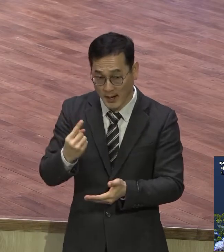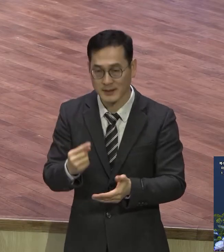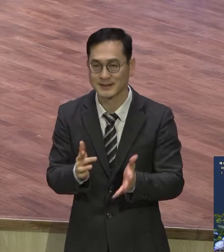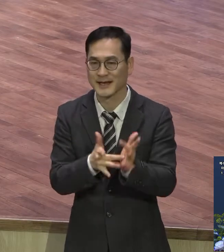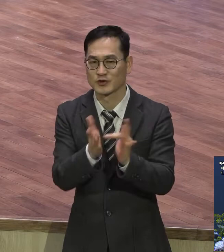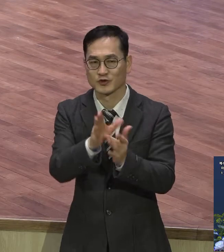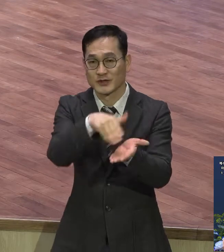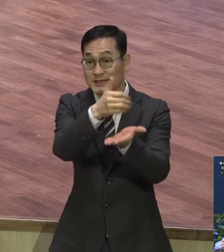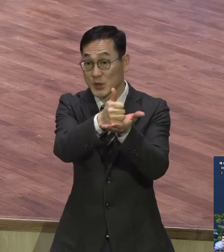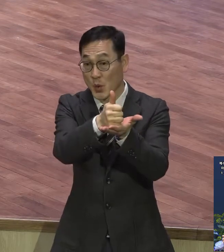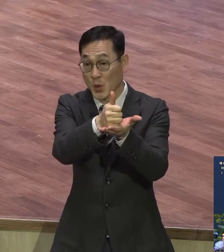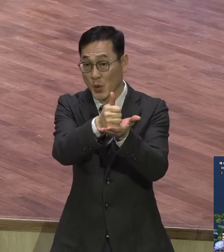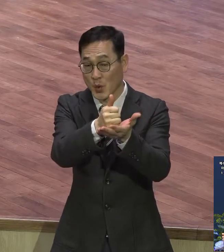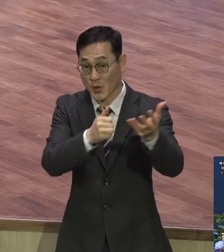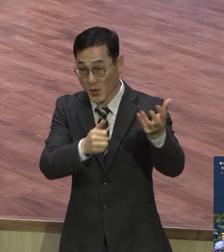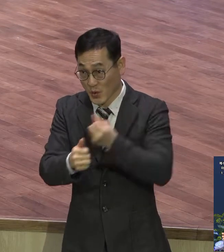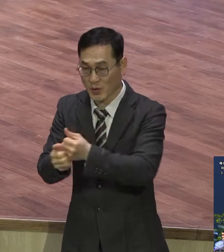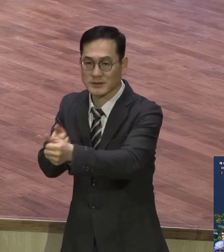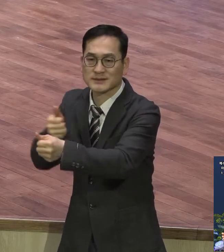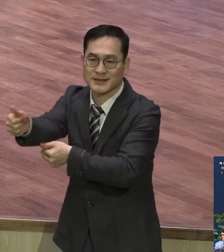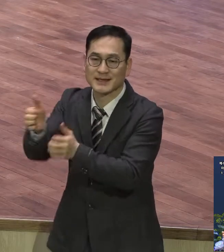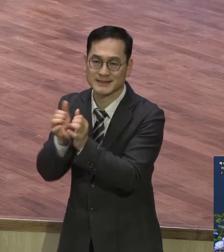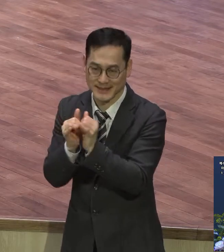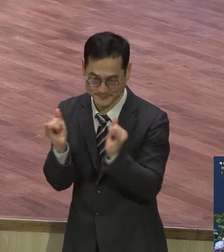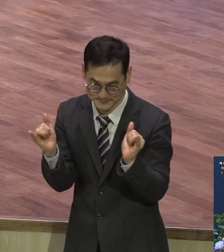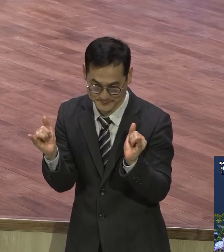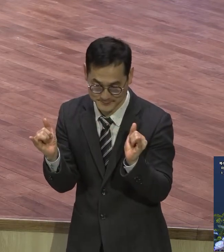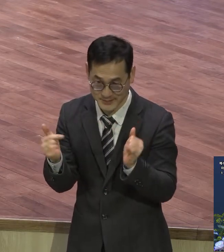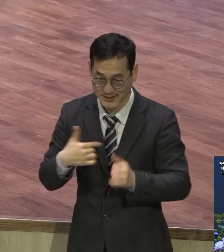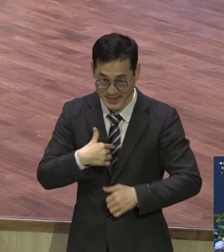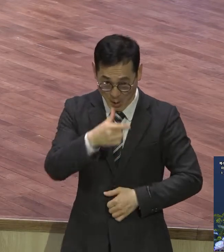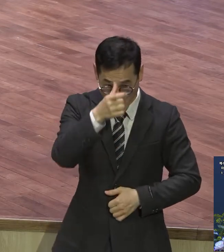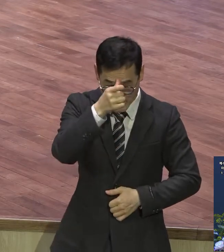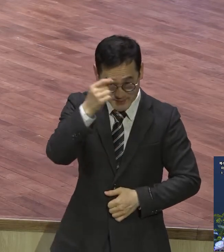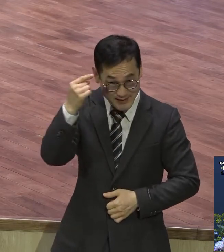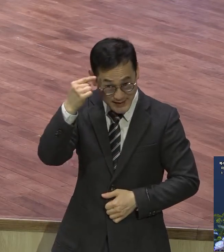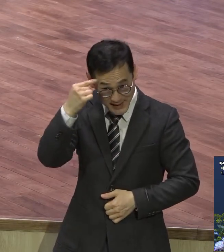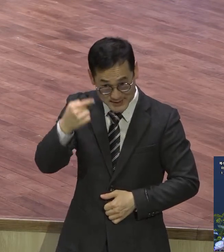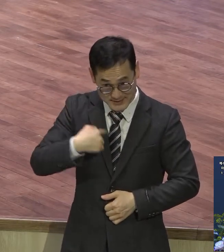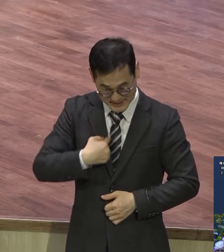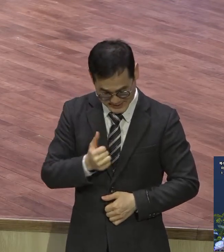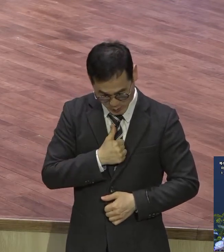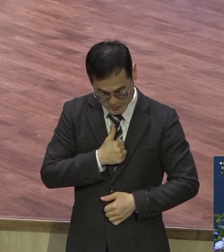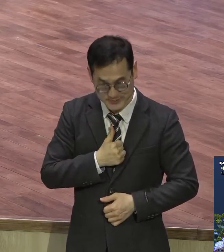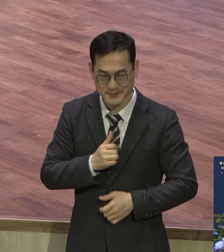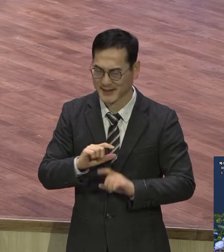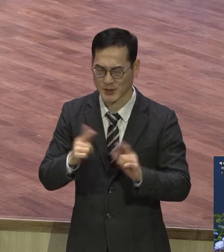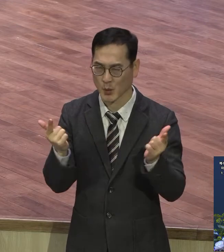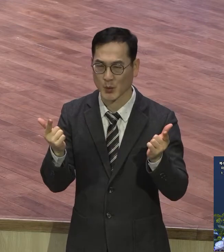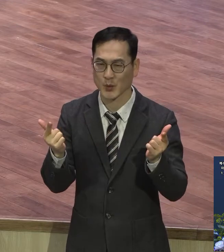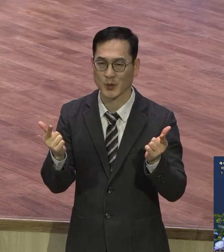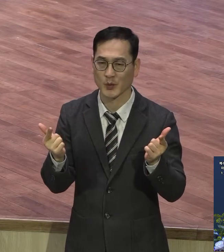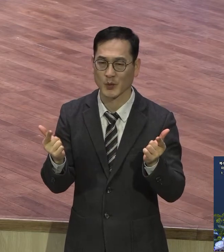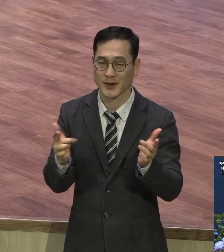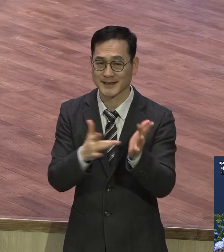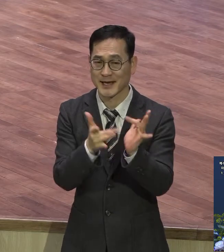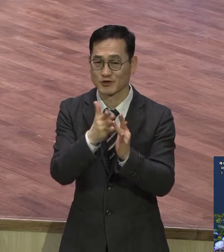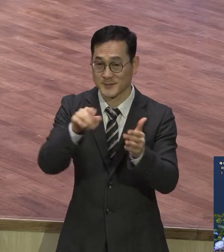완전히 끝내버리는 사람 내 고집 내 생각 내 주장 아니요 예수 그리스도 안에서 끝내버리는 사람